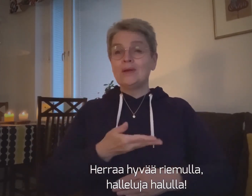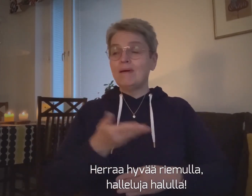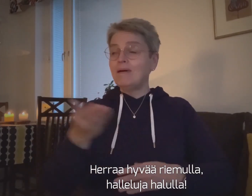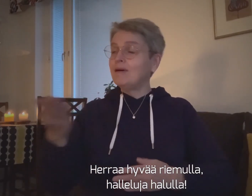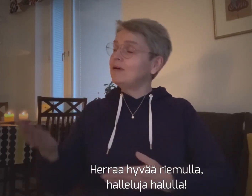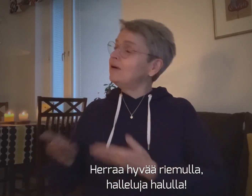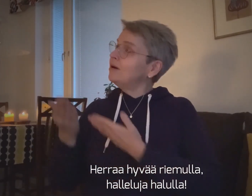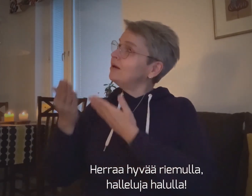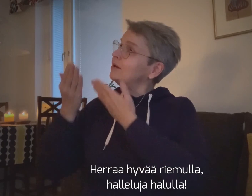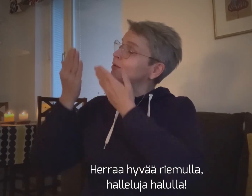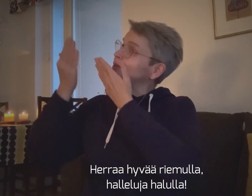Kiitos.